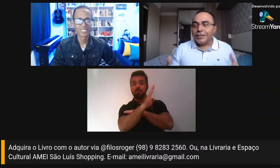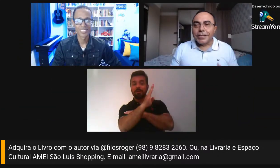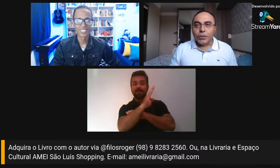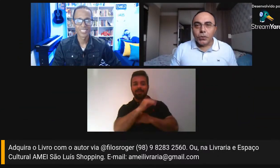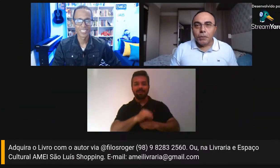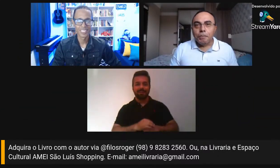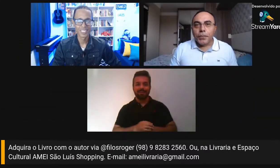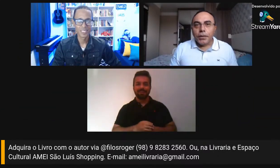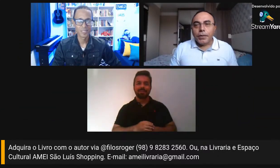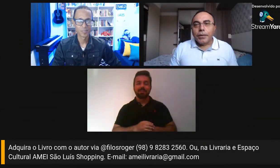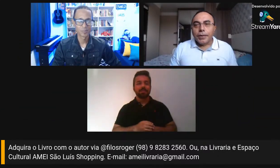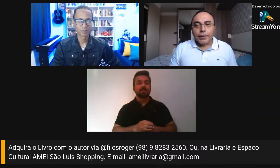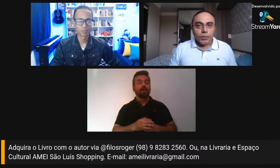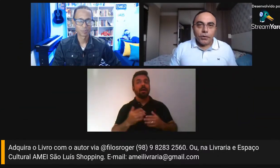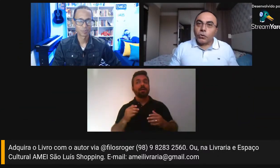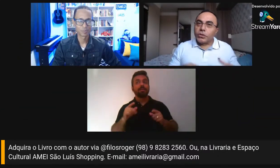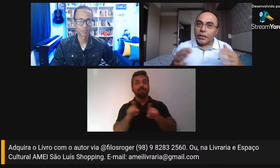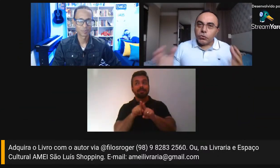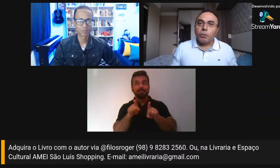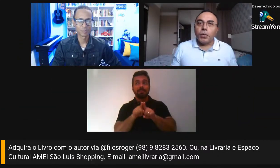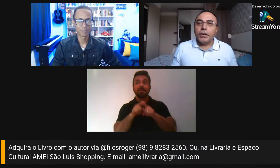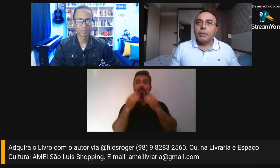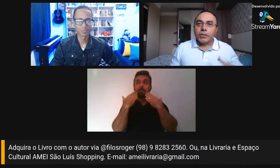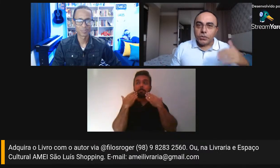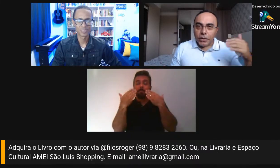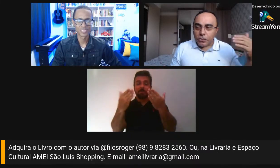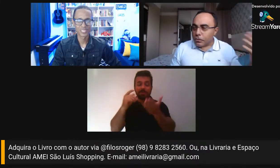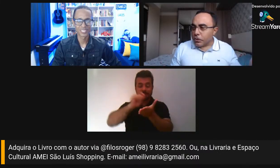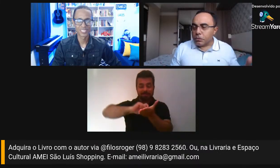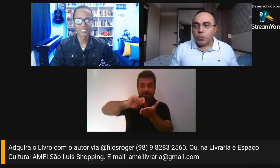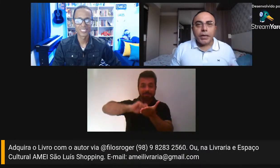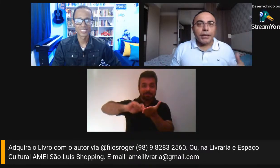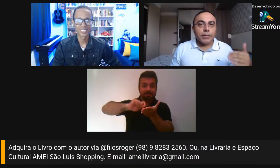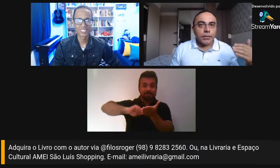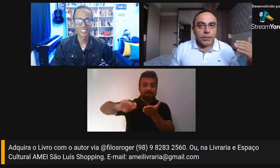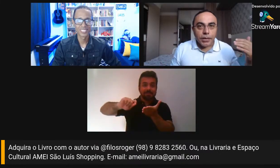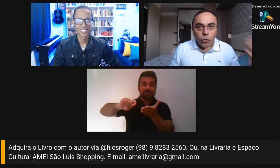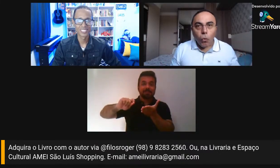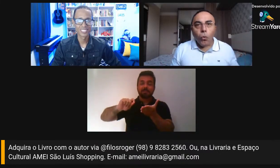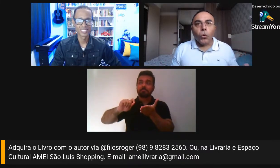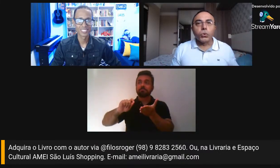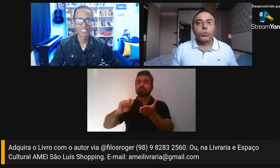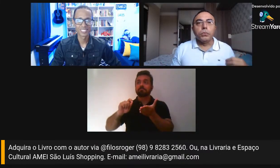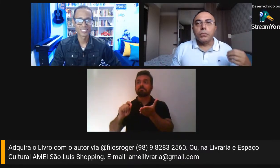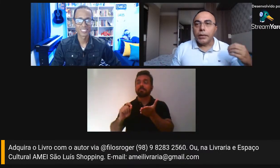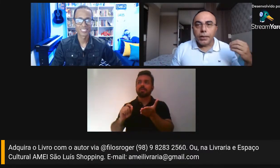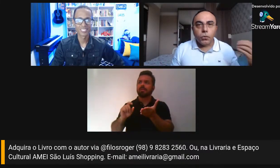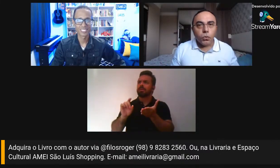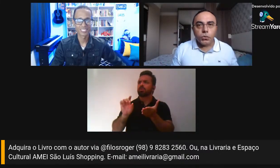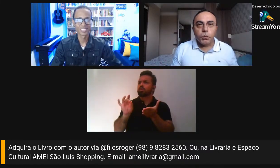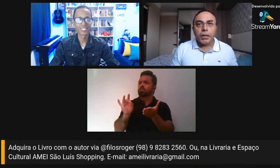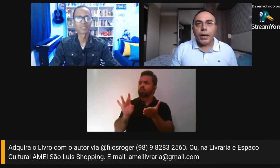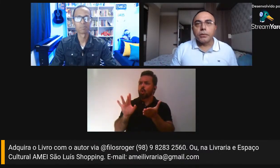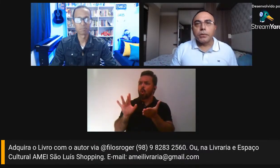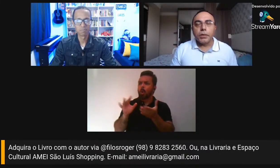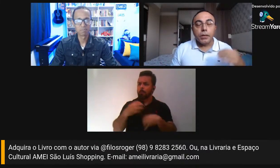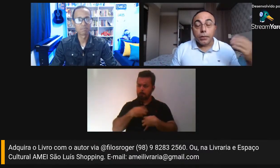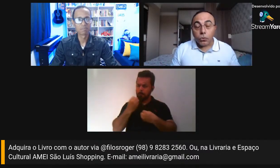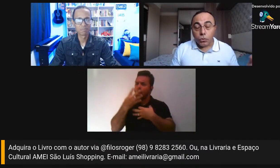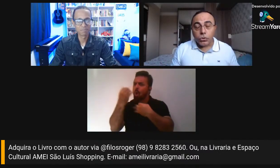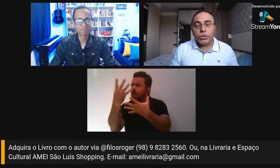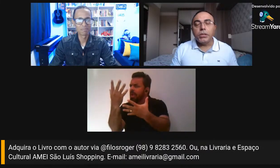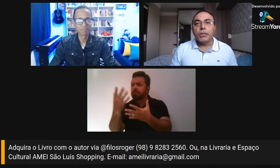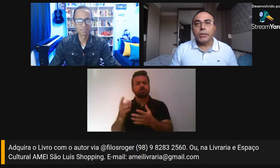escritor, eu não escrevo só poemas, eu tenho coisas publicadas em conto, tenho contos publicados